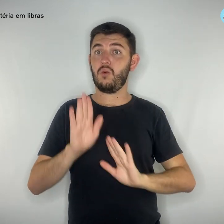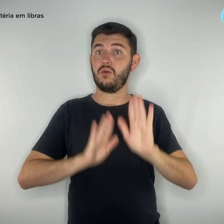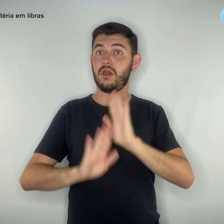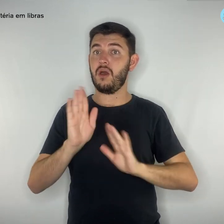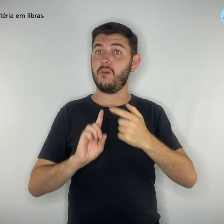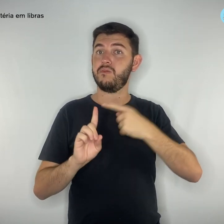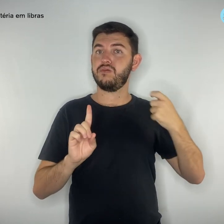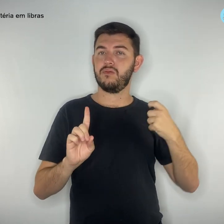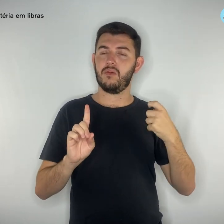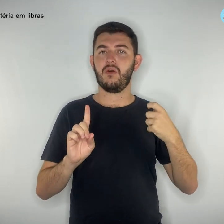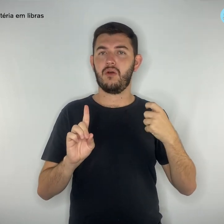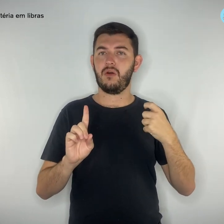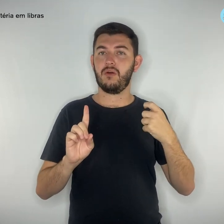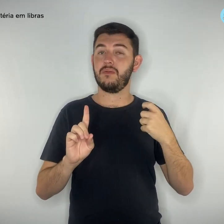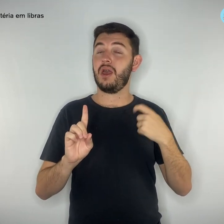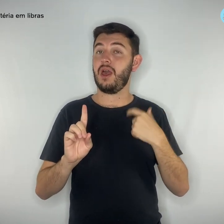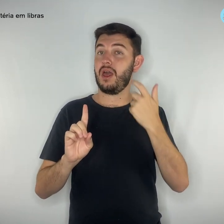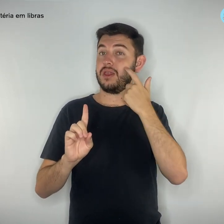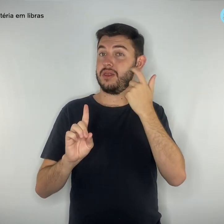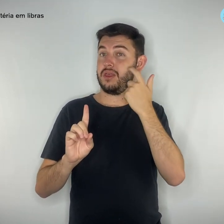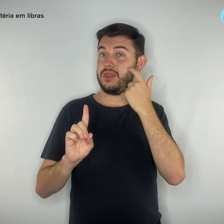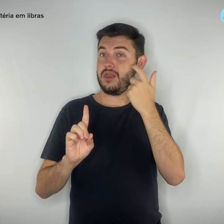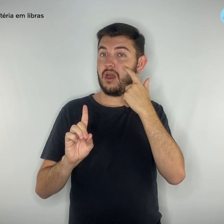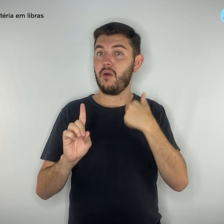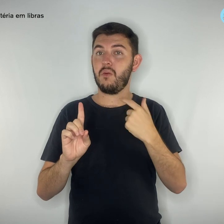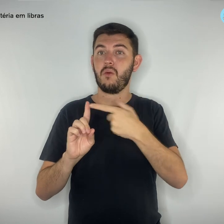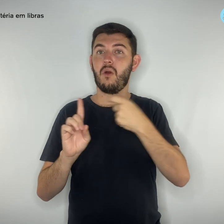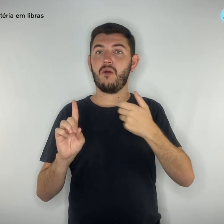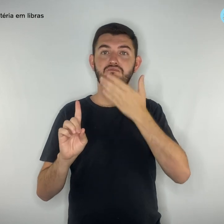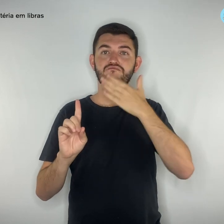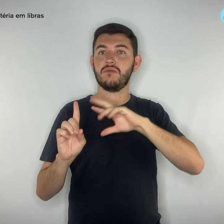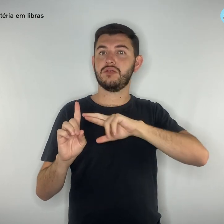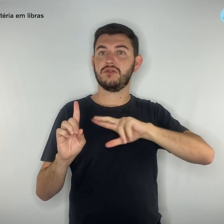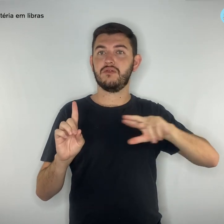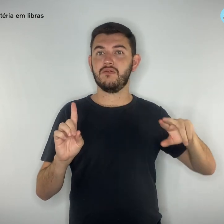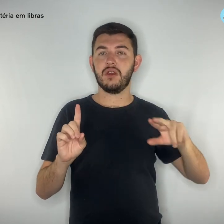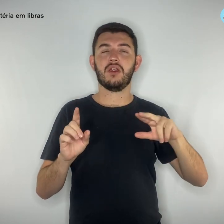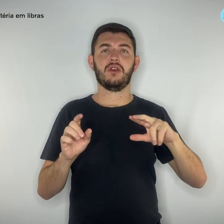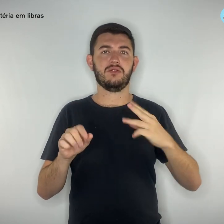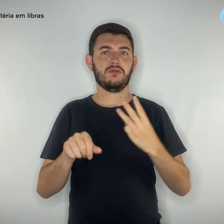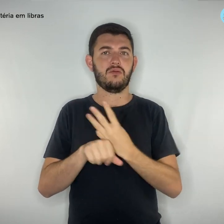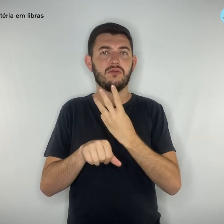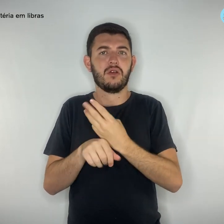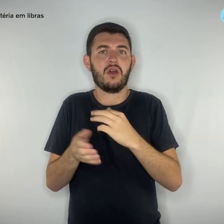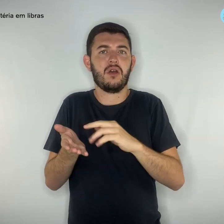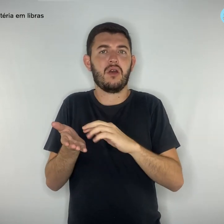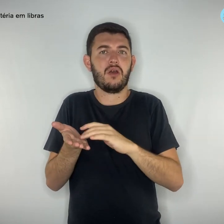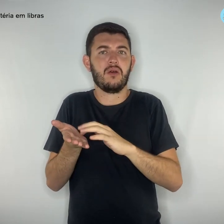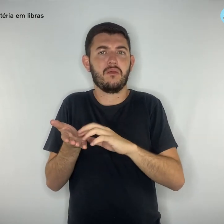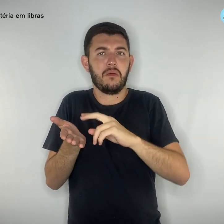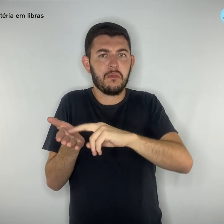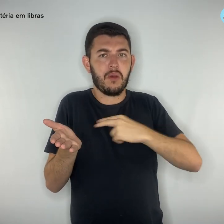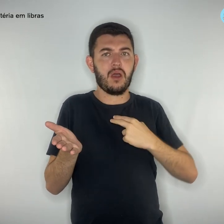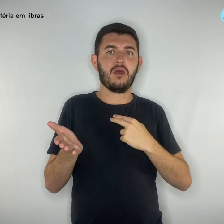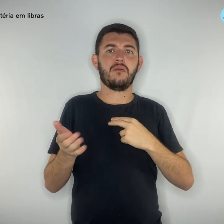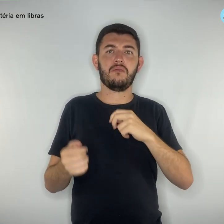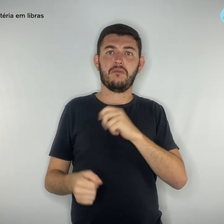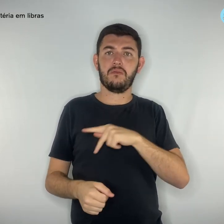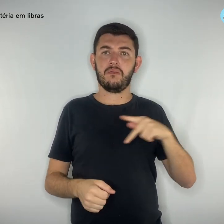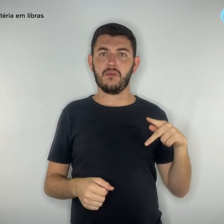outras mensagens golpistas que chegaram nos celulares de educadores recentemente.